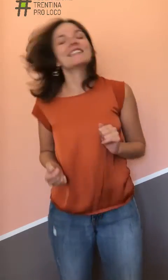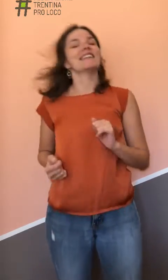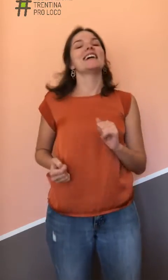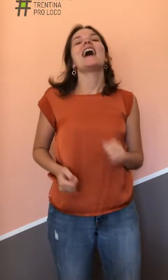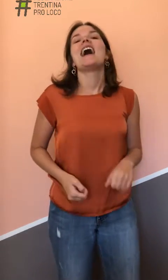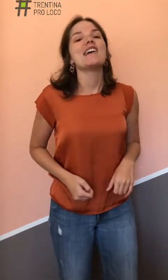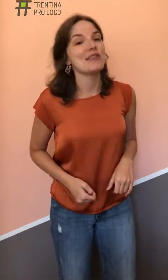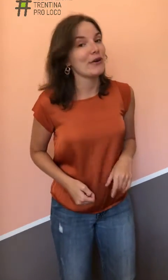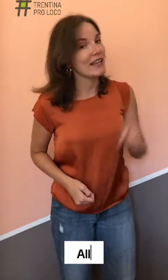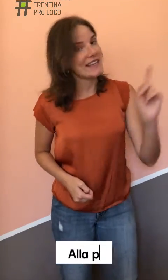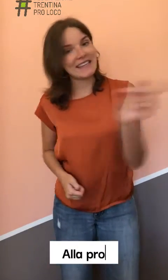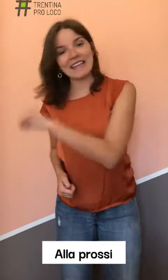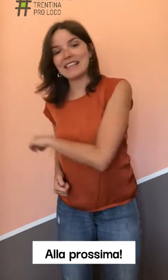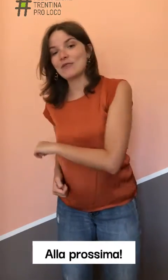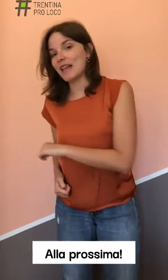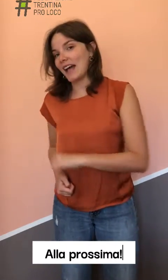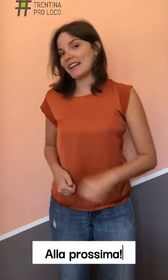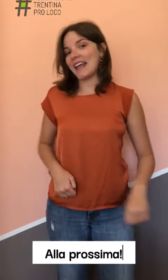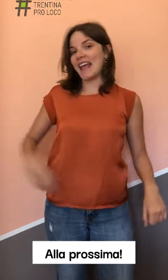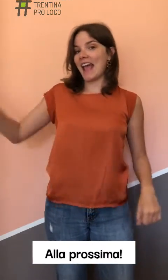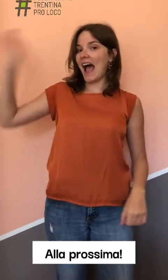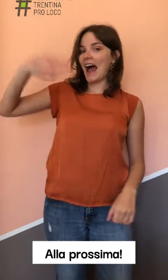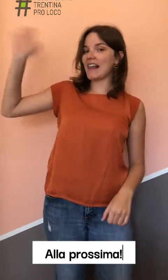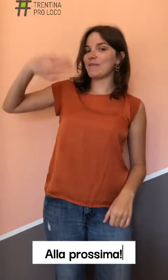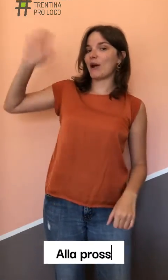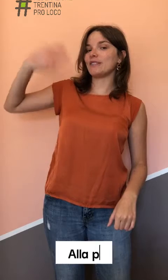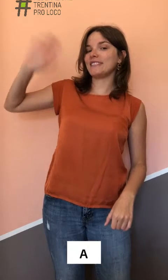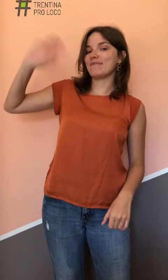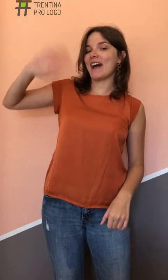Noi ne salutiamo e alla prossima!